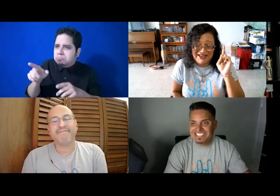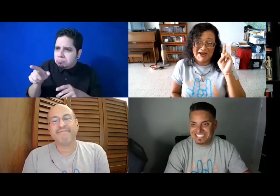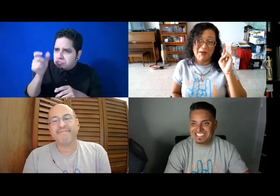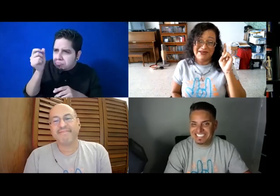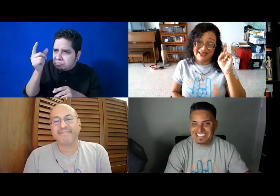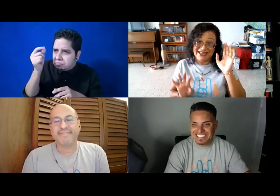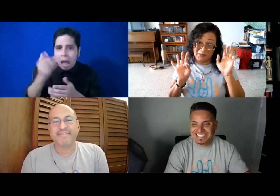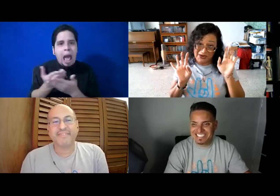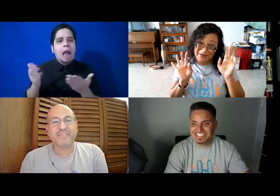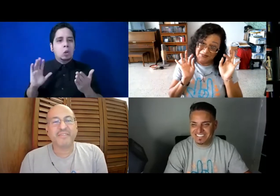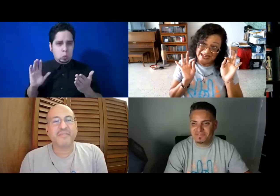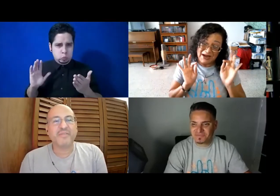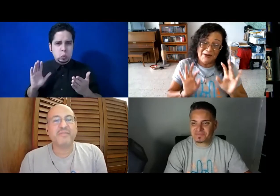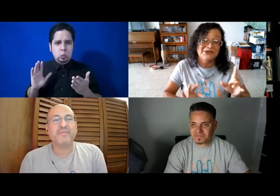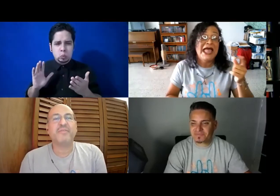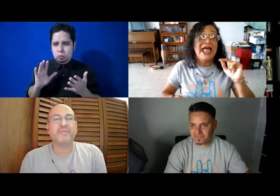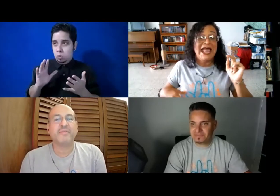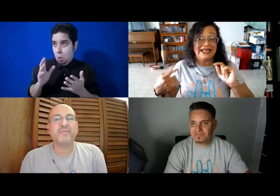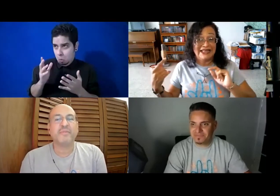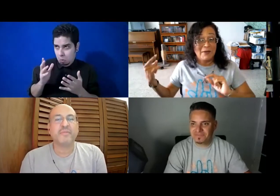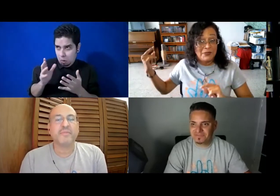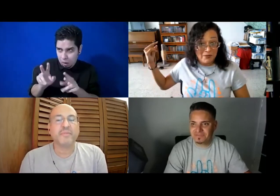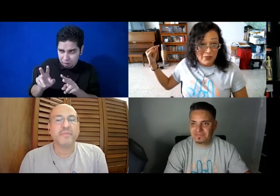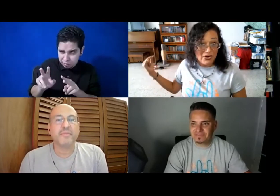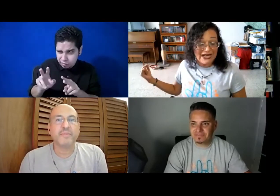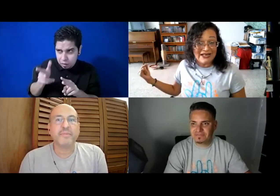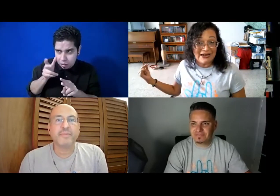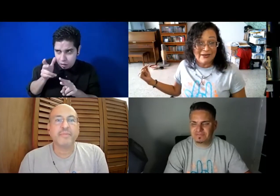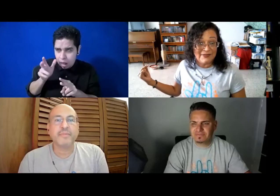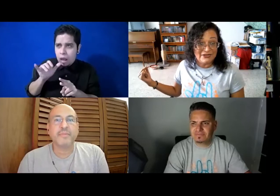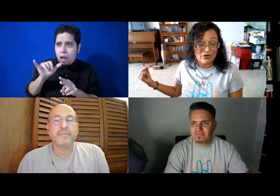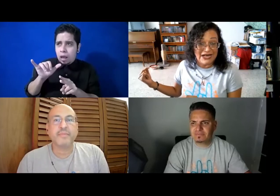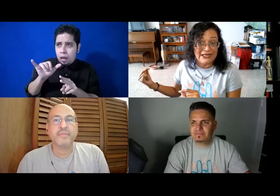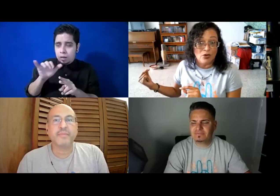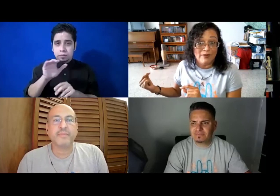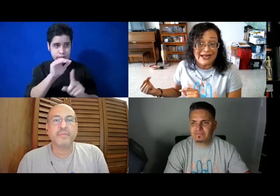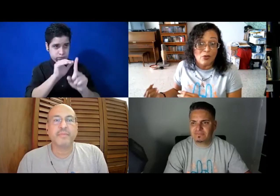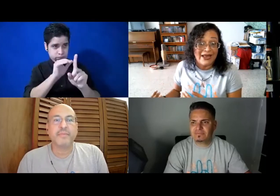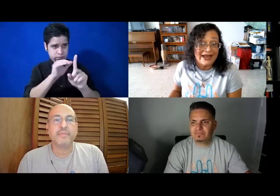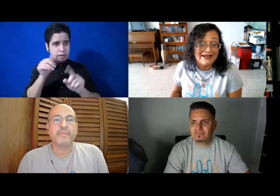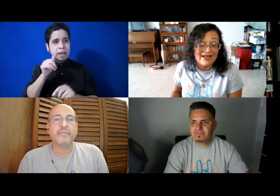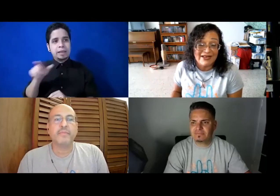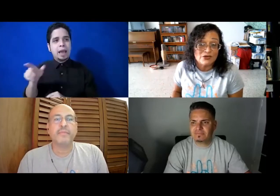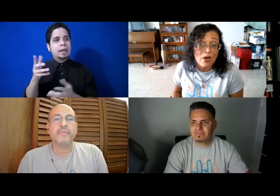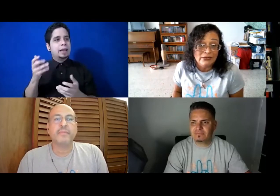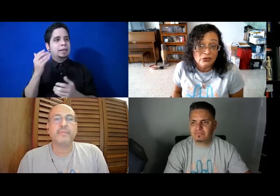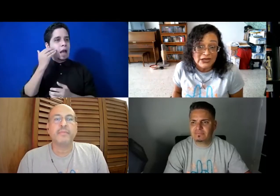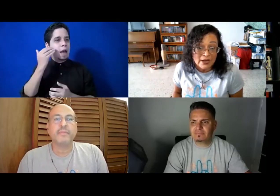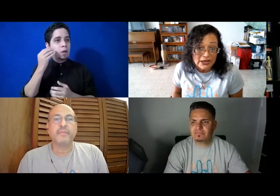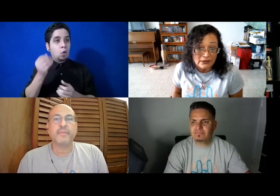con mis señas, pues, Nicky Mouse, voy a las personas y le digo, mire, lo que ella quiere saber es cuánto tiene que pagar.